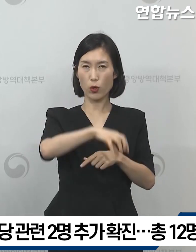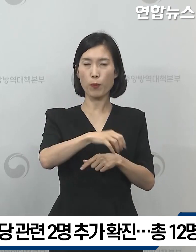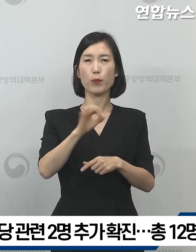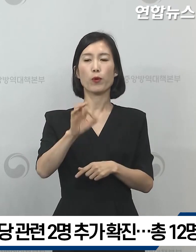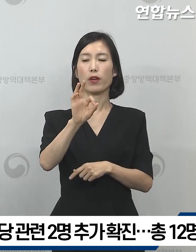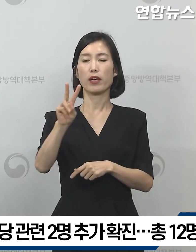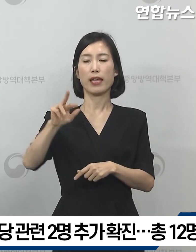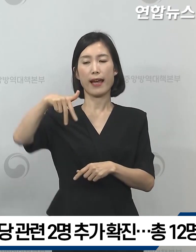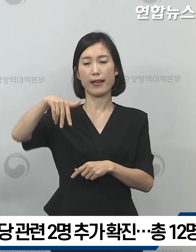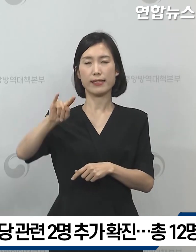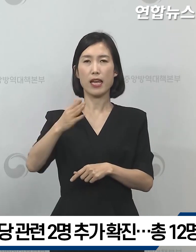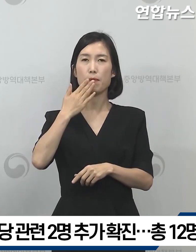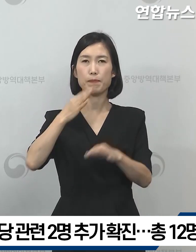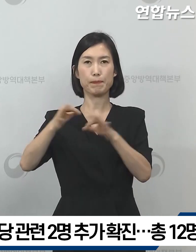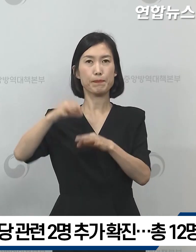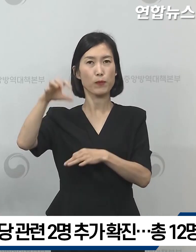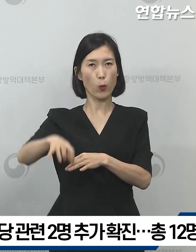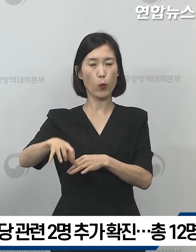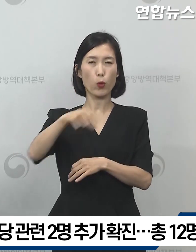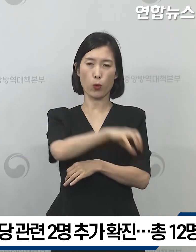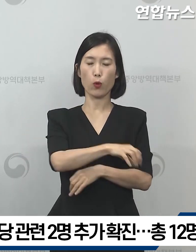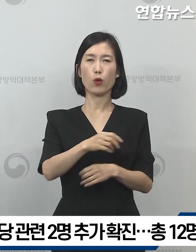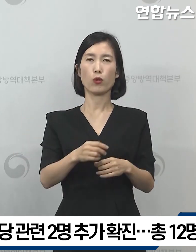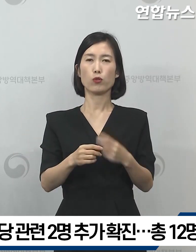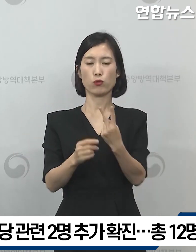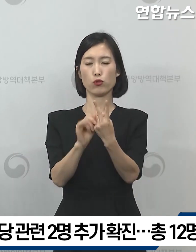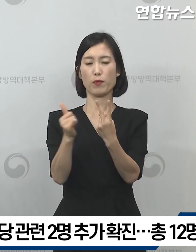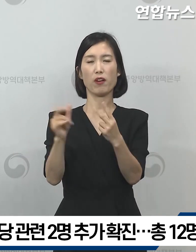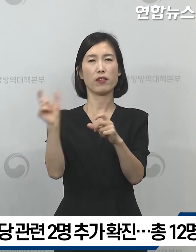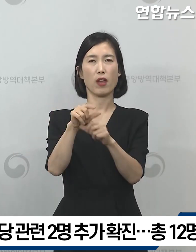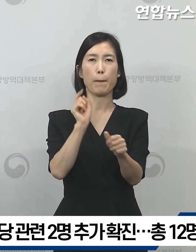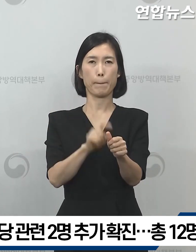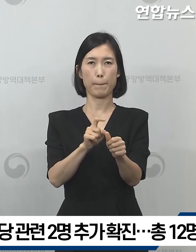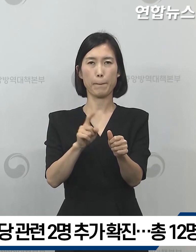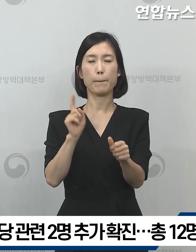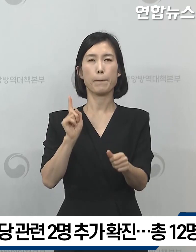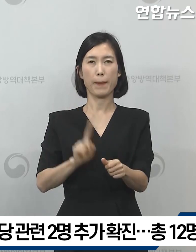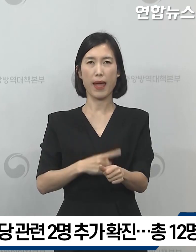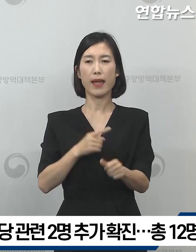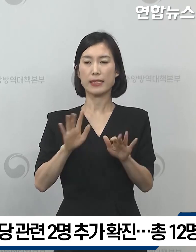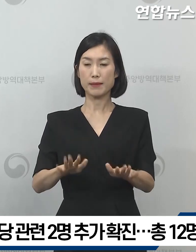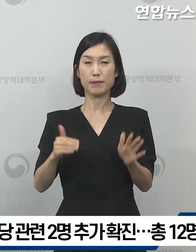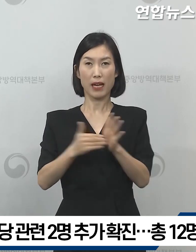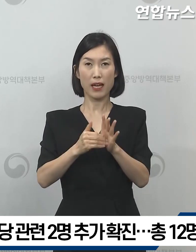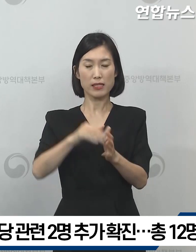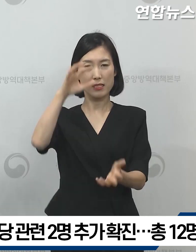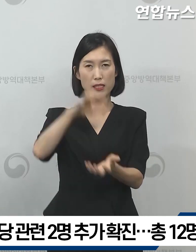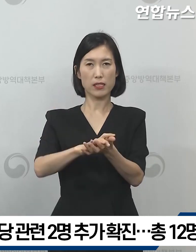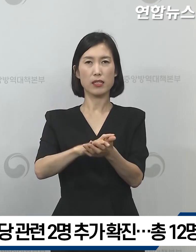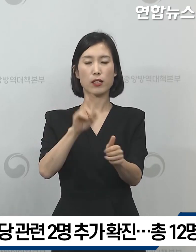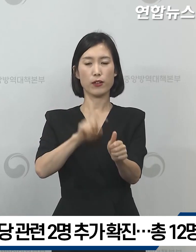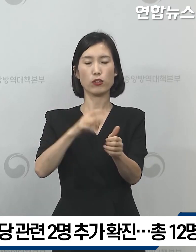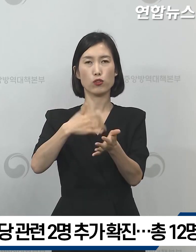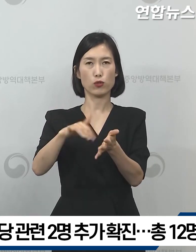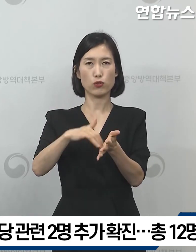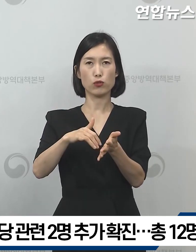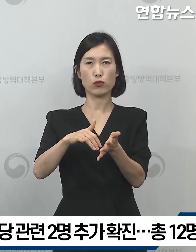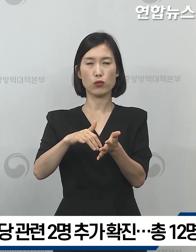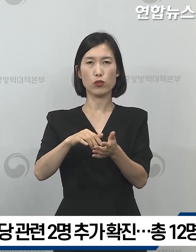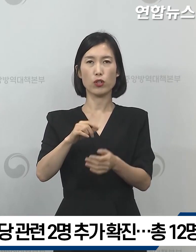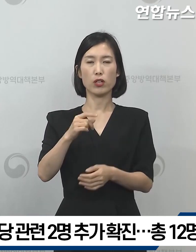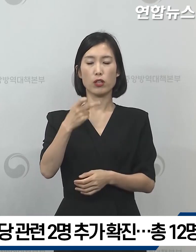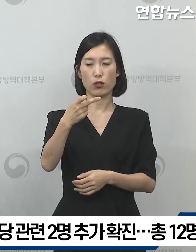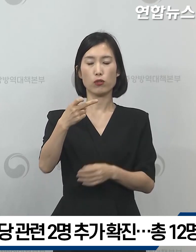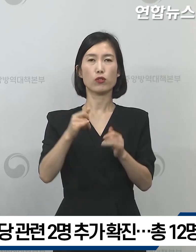양재동 식당과 관련하여 2명이 추가로 확진됨으로써 현재까지 총 누적 확진자 수는